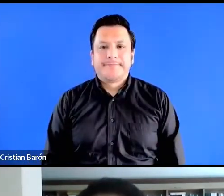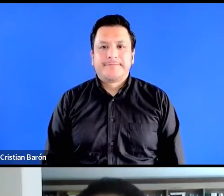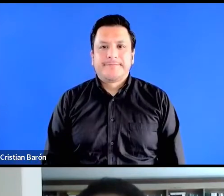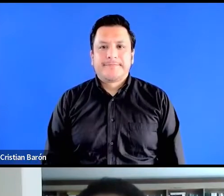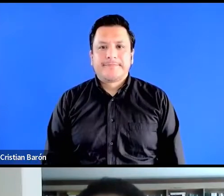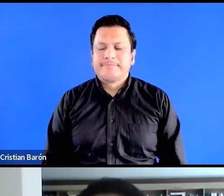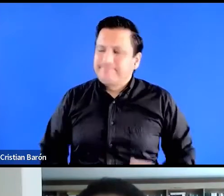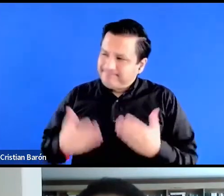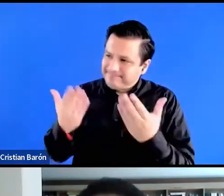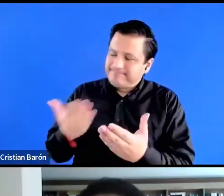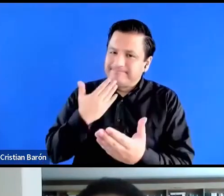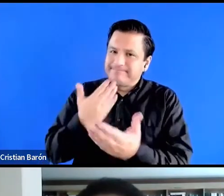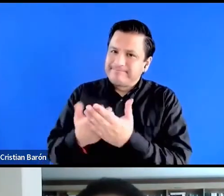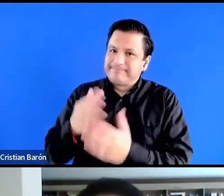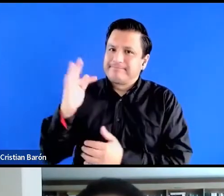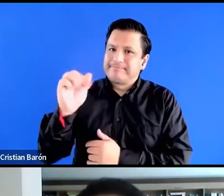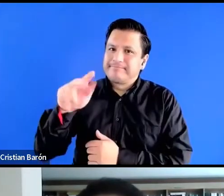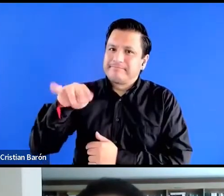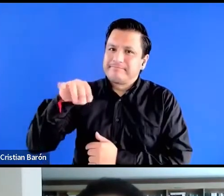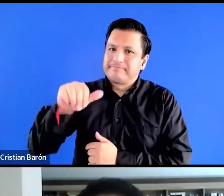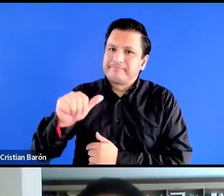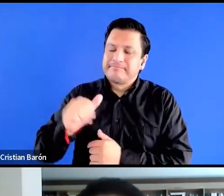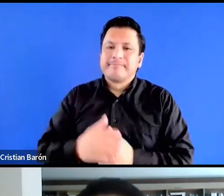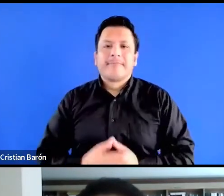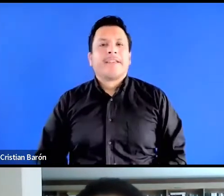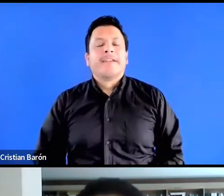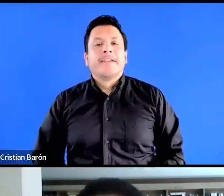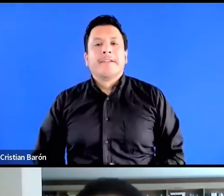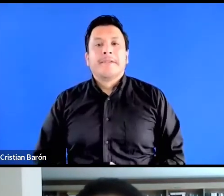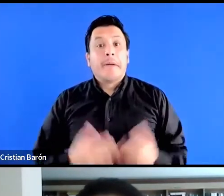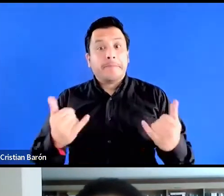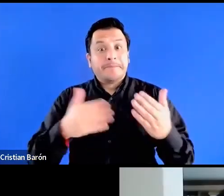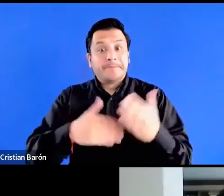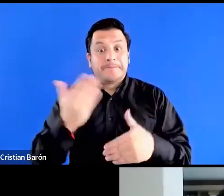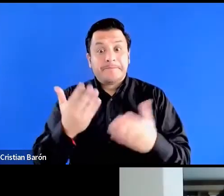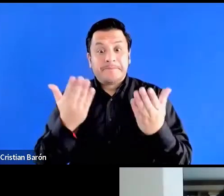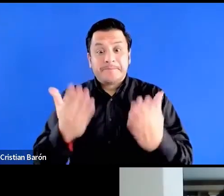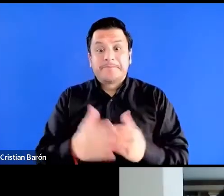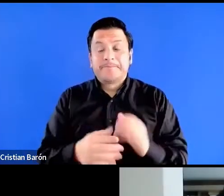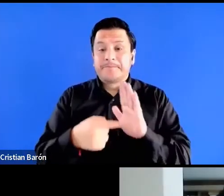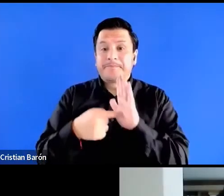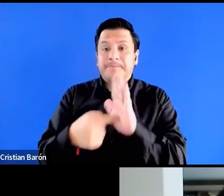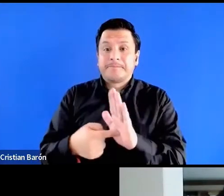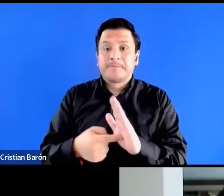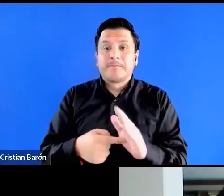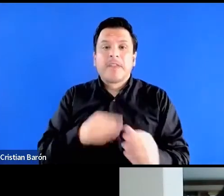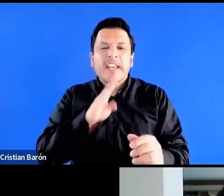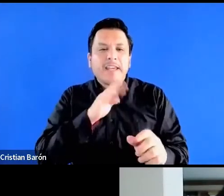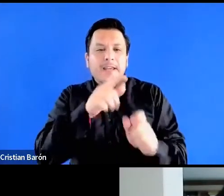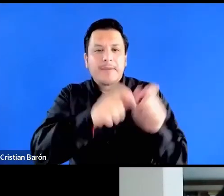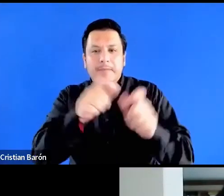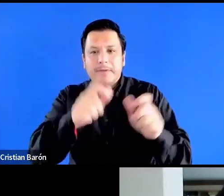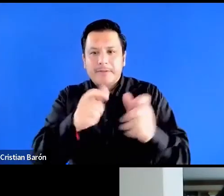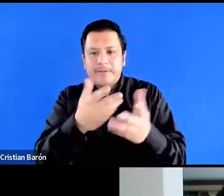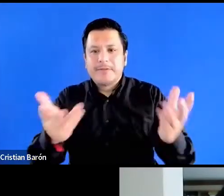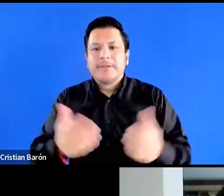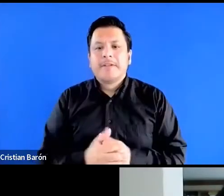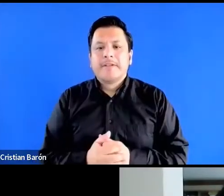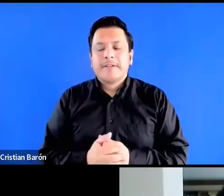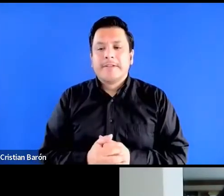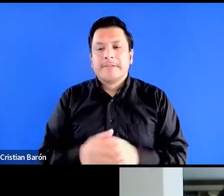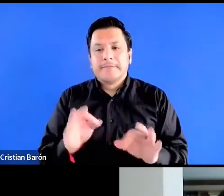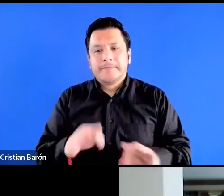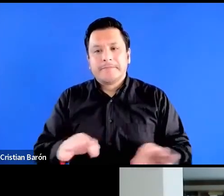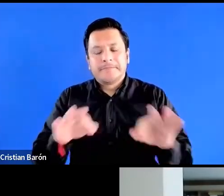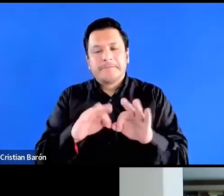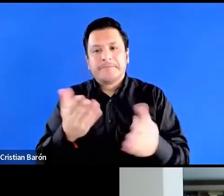Y Tania, muchas gracias. Bueno, para comenzar, vamos a presentar al grupo, al grupo maravilloso que